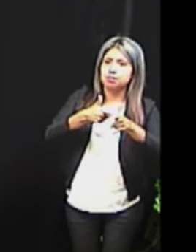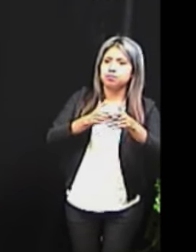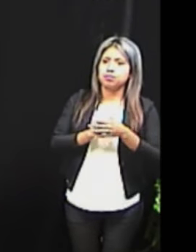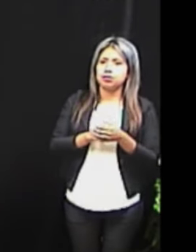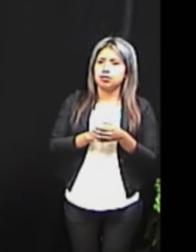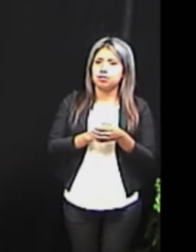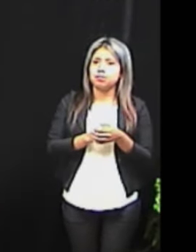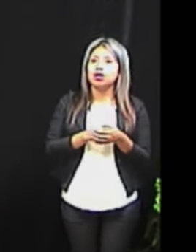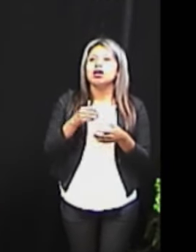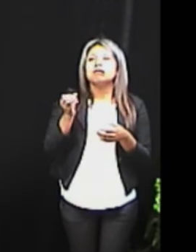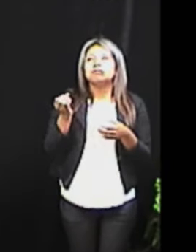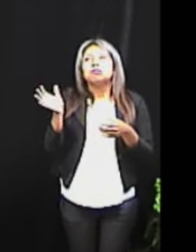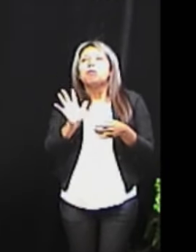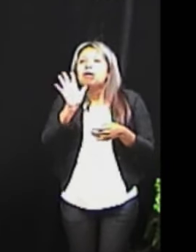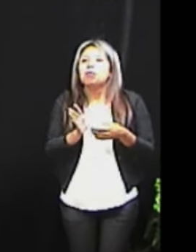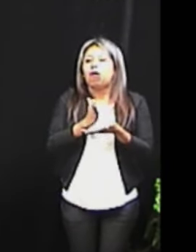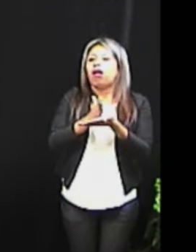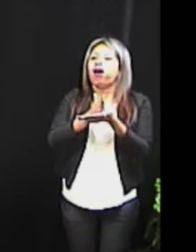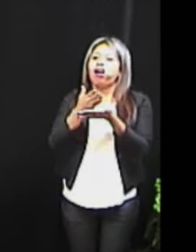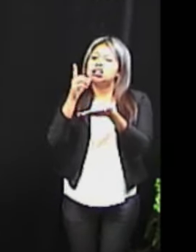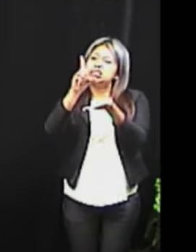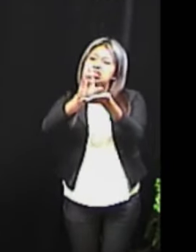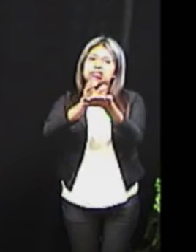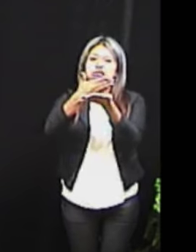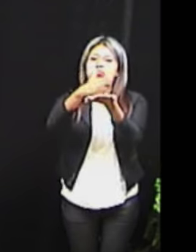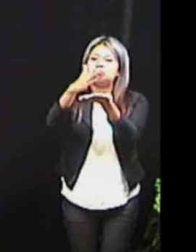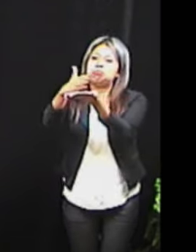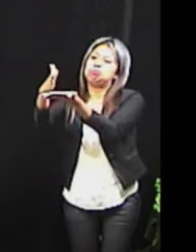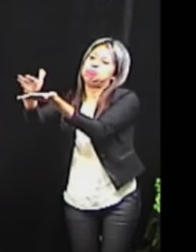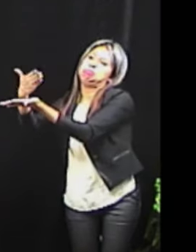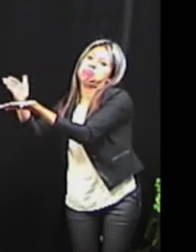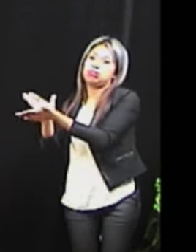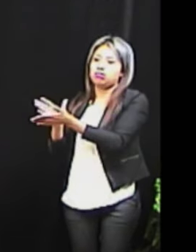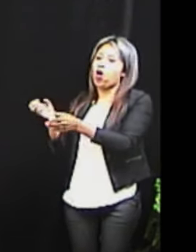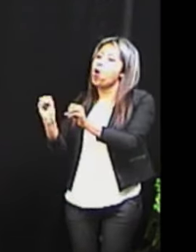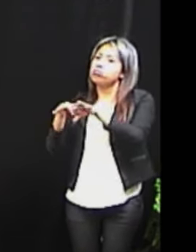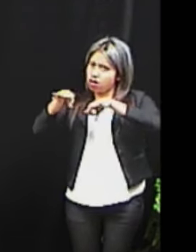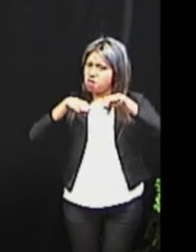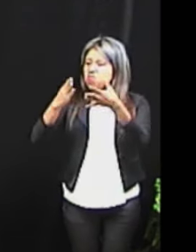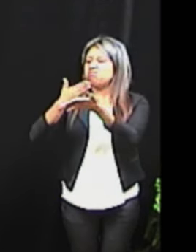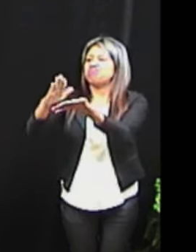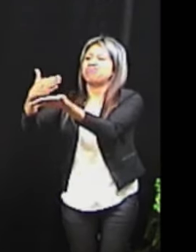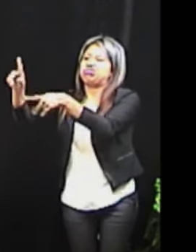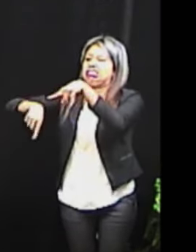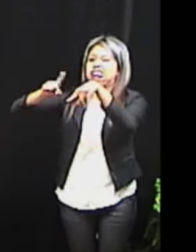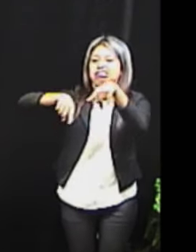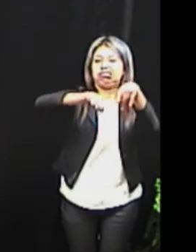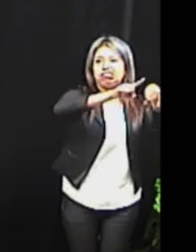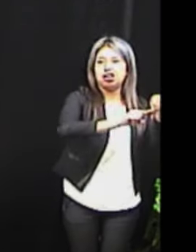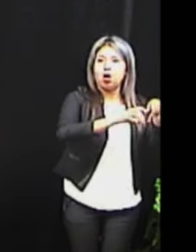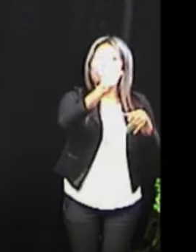Perdón, nos excluyen de la sociedad en ciertas actividades como en el trabajo y nos